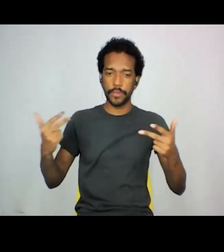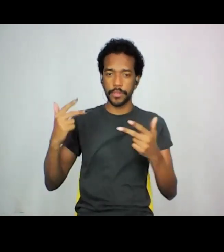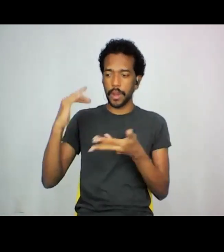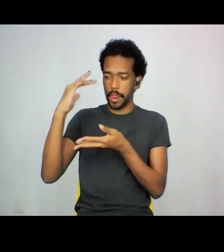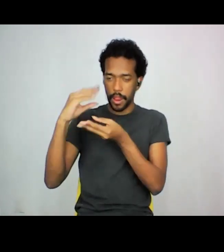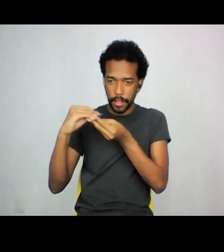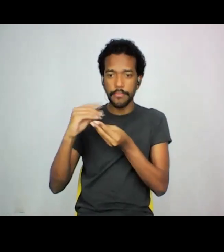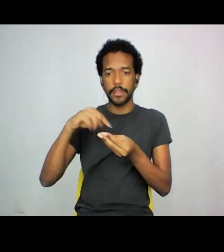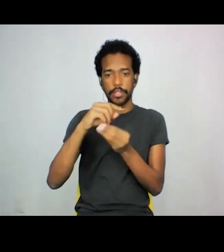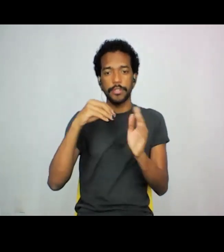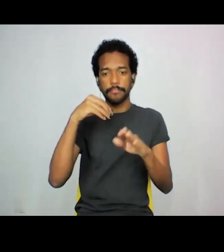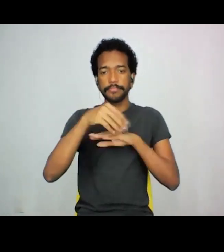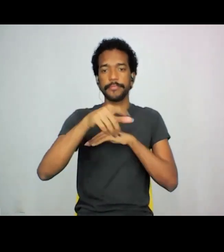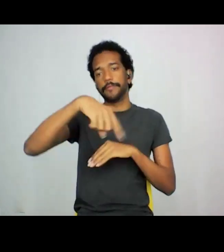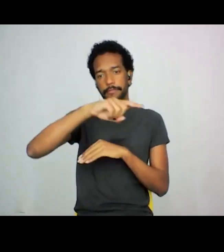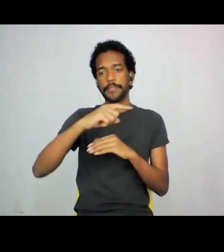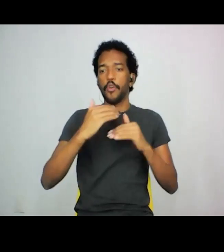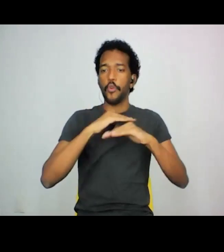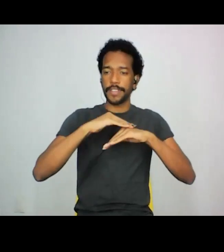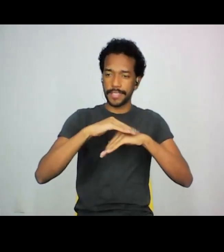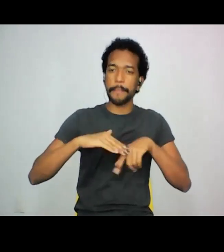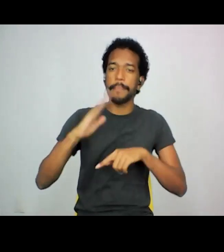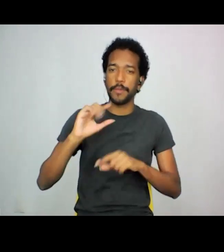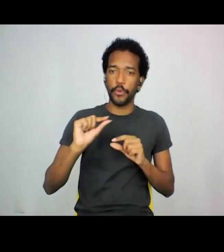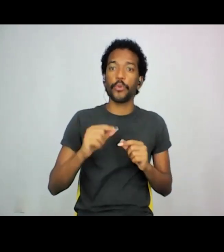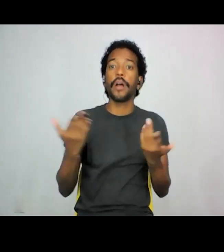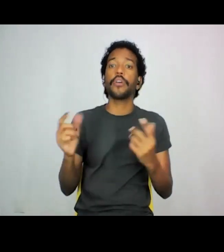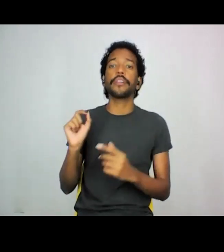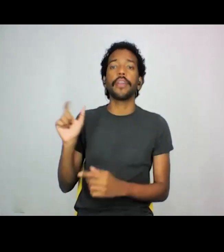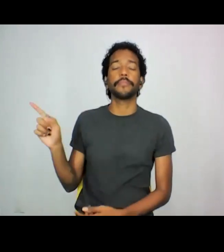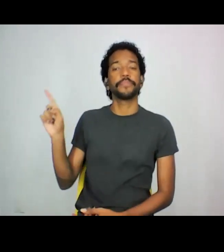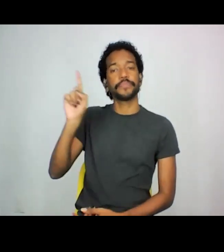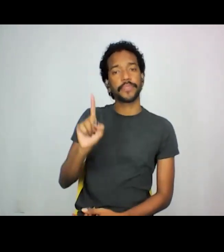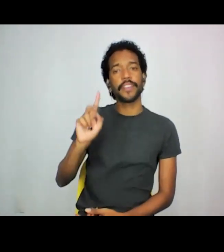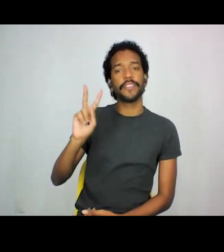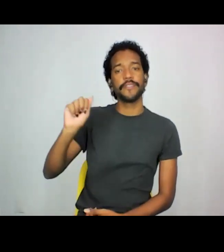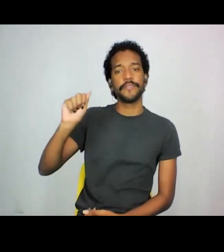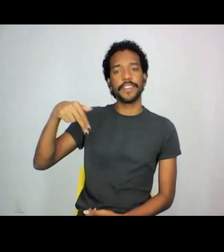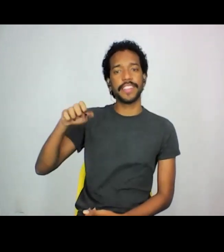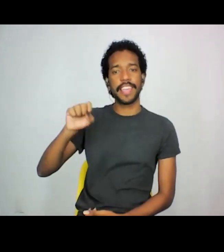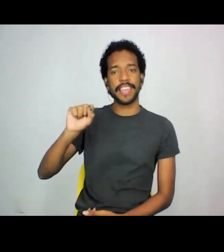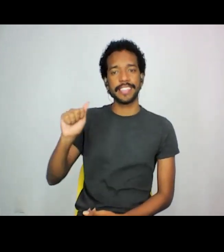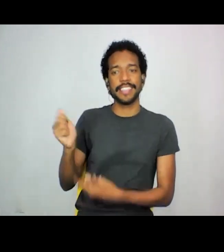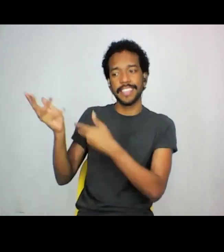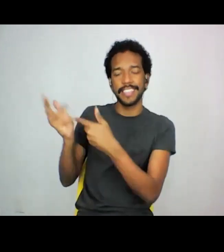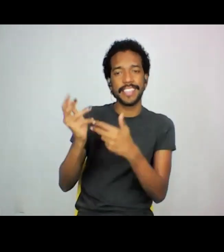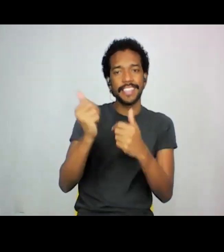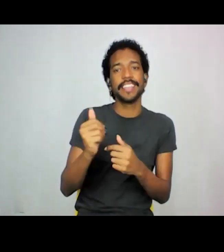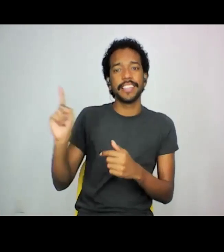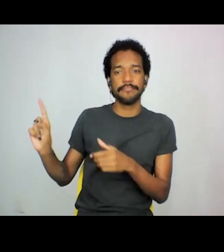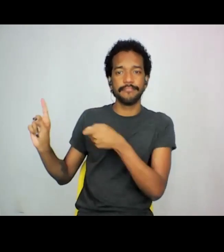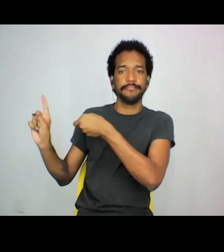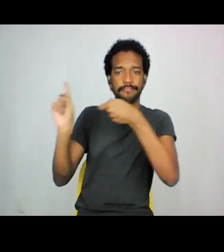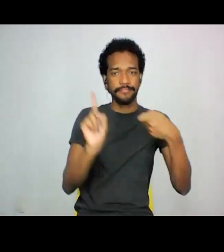pouquinho mais. Eu vou apresentar agora a Vanessa, os que vieram trazidos, né, em condições indignas, que